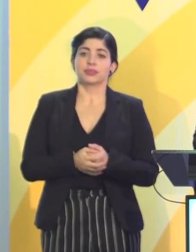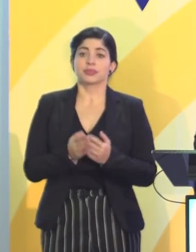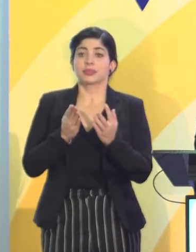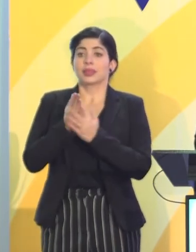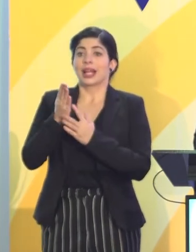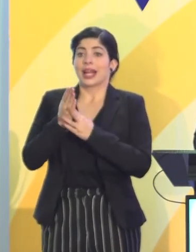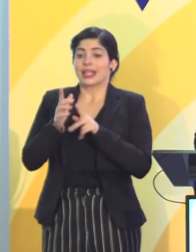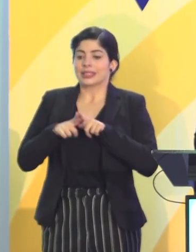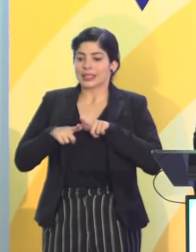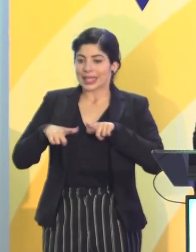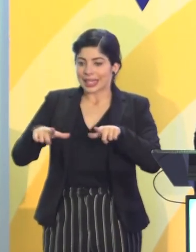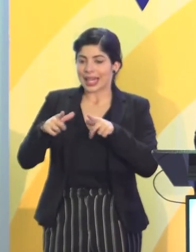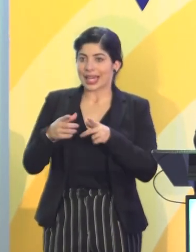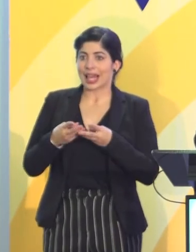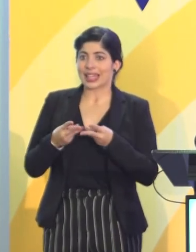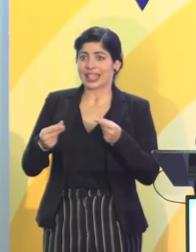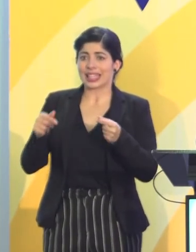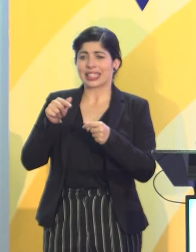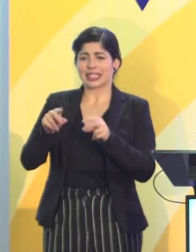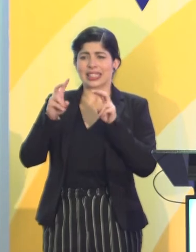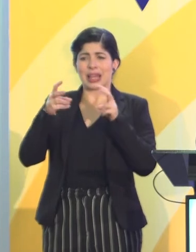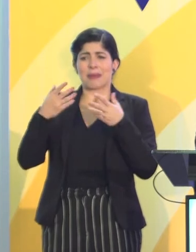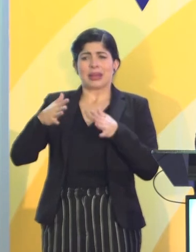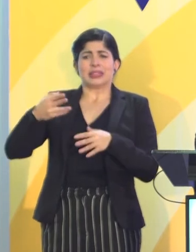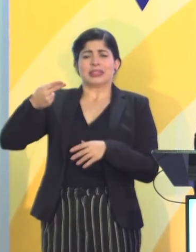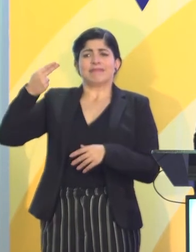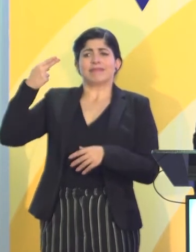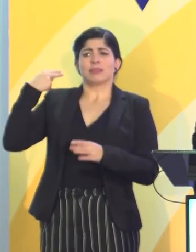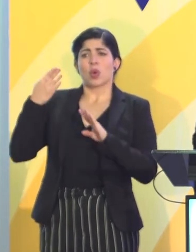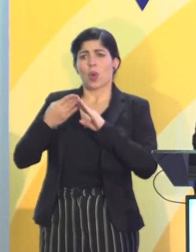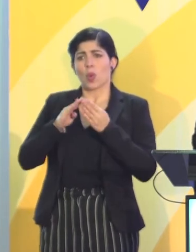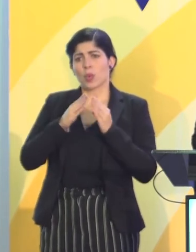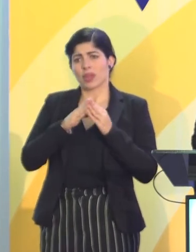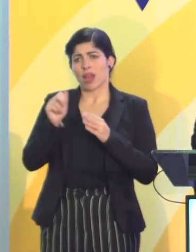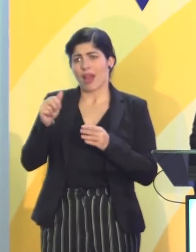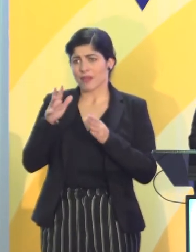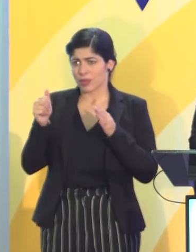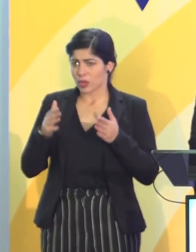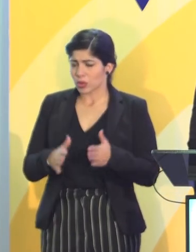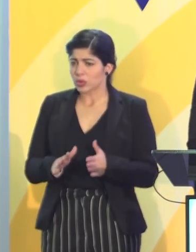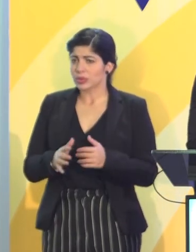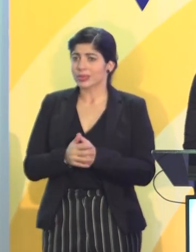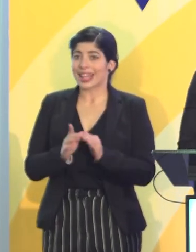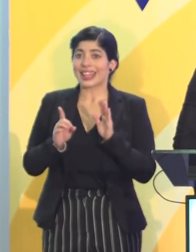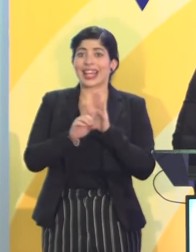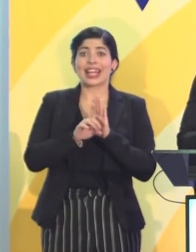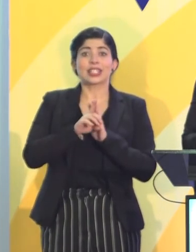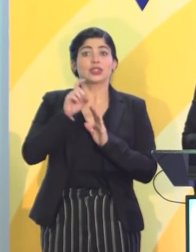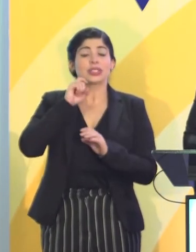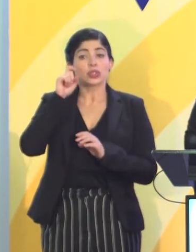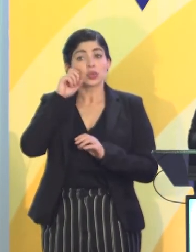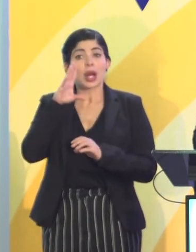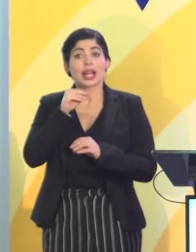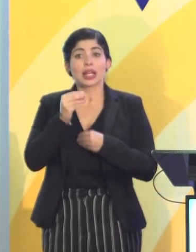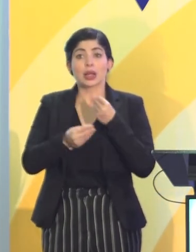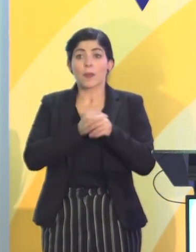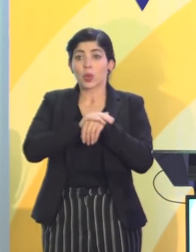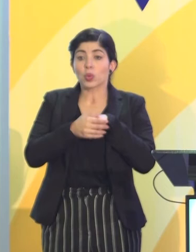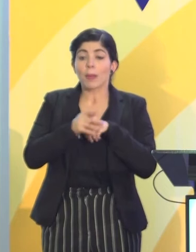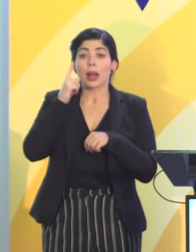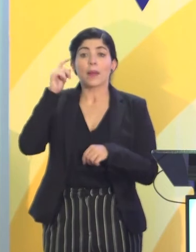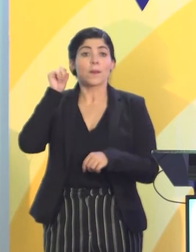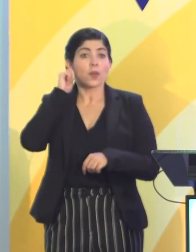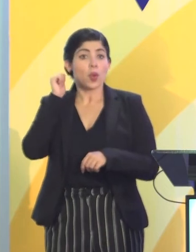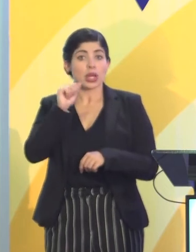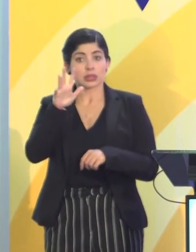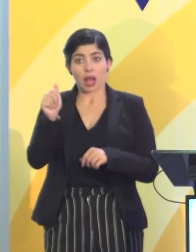acceso a las tierras y los territorios, que ha sido un tema histórico de las comunidades afrodescendientes, los derechos sexuales y reproductivos de las mujeres